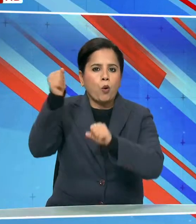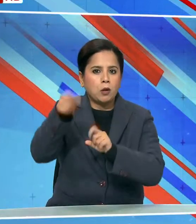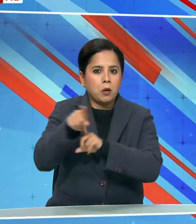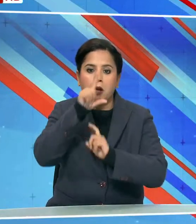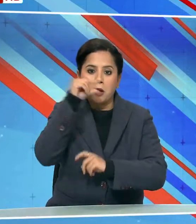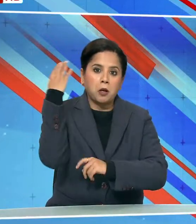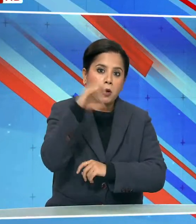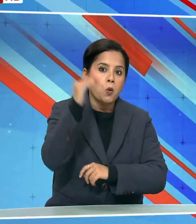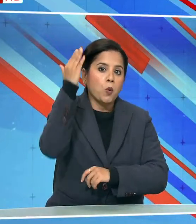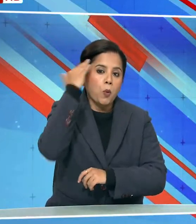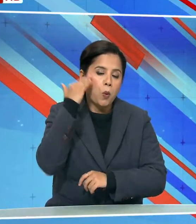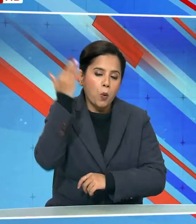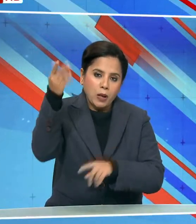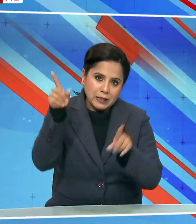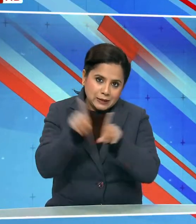कोडिया के परसिडेंट की तरह